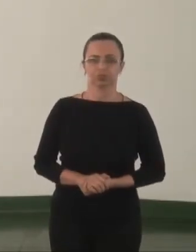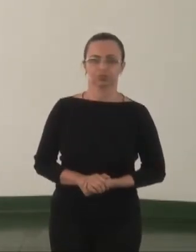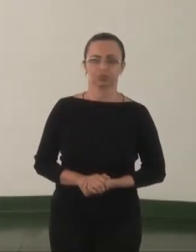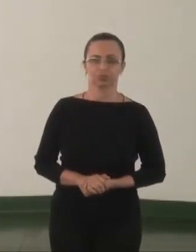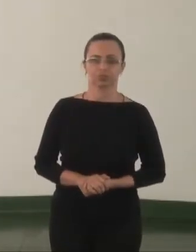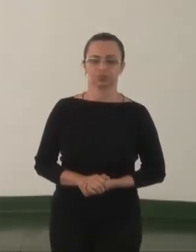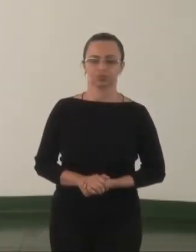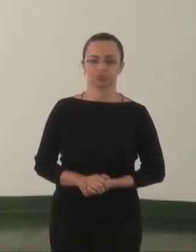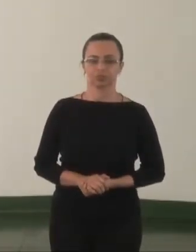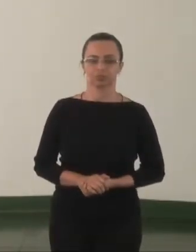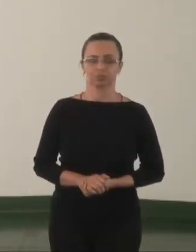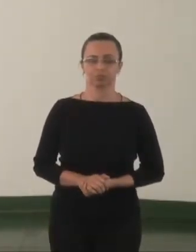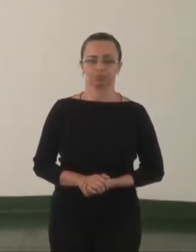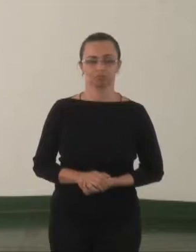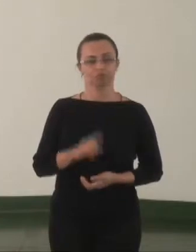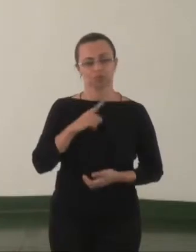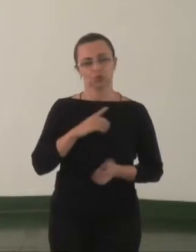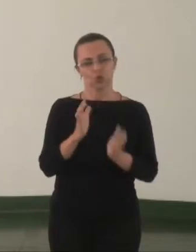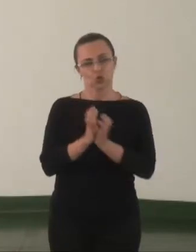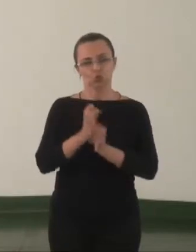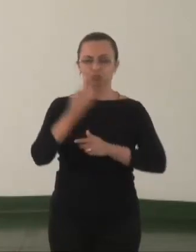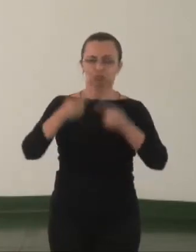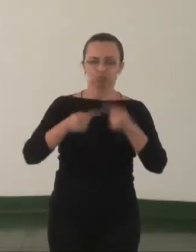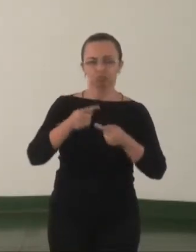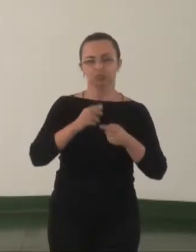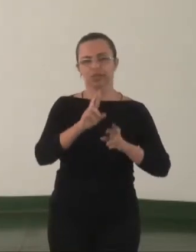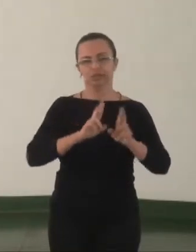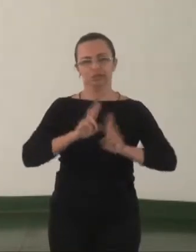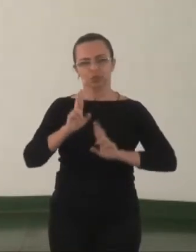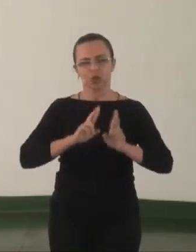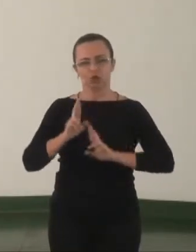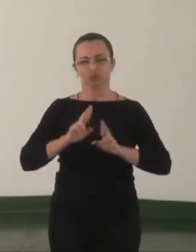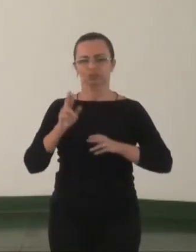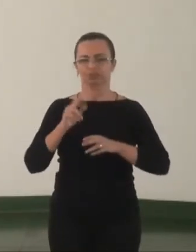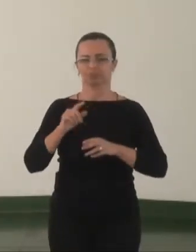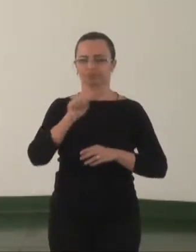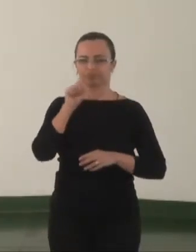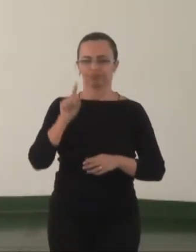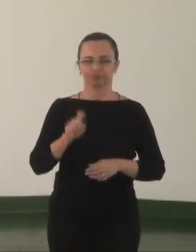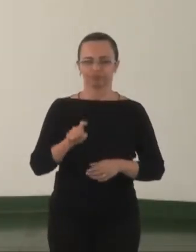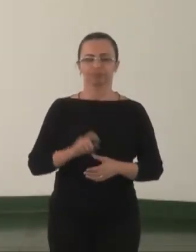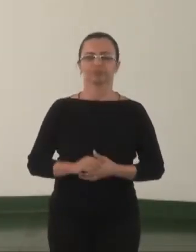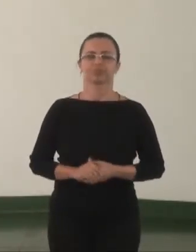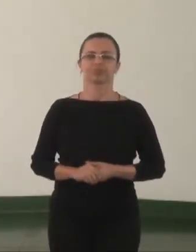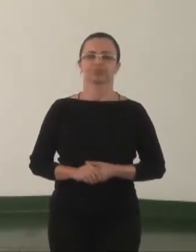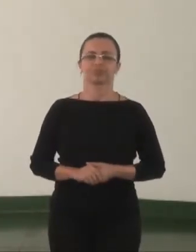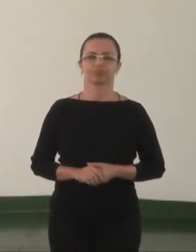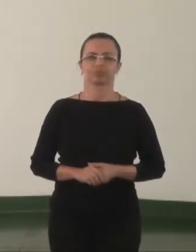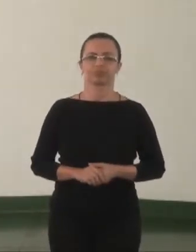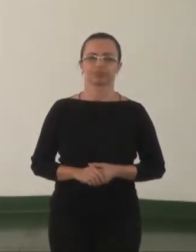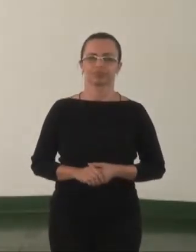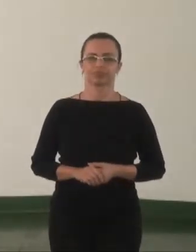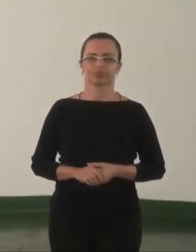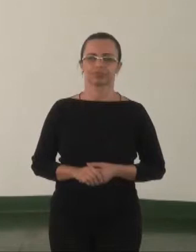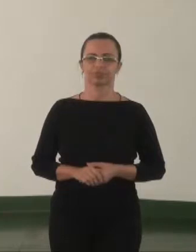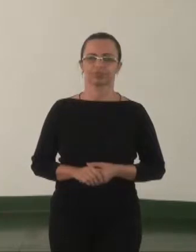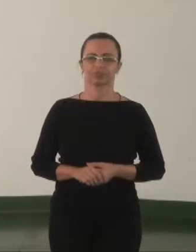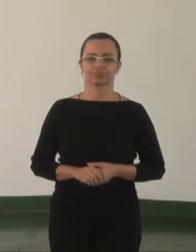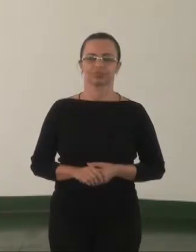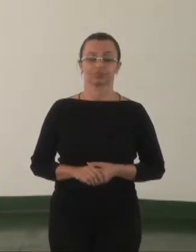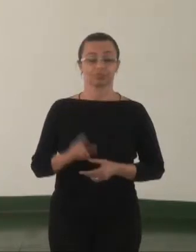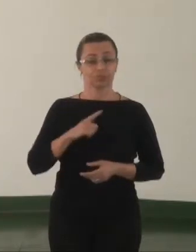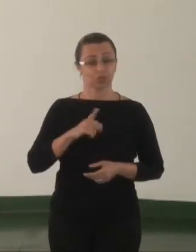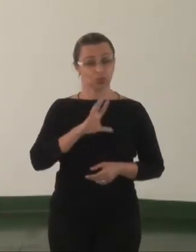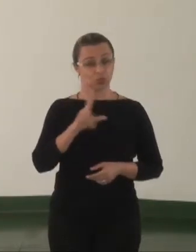Lá foram algumas respostas dadas a esse questionamento e, no entretanto, todas as